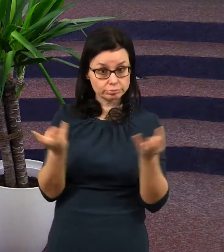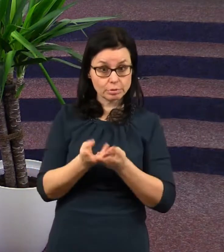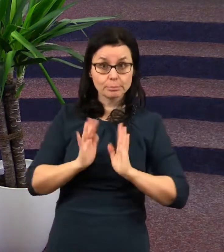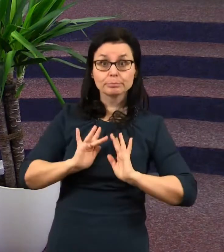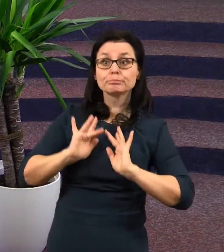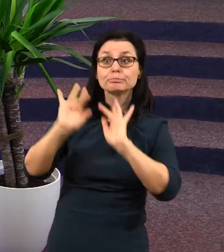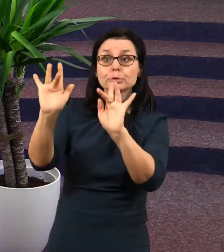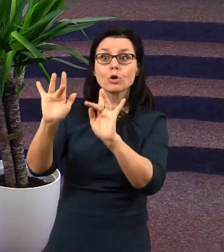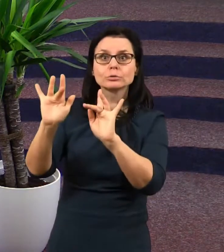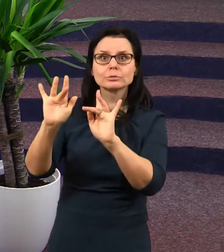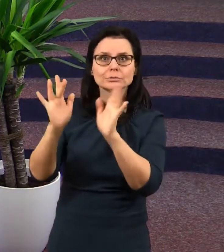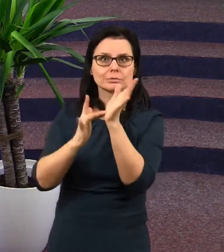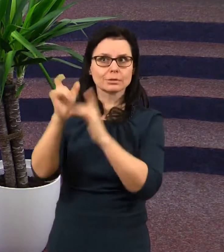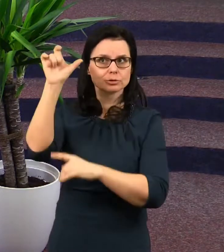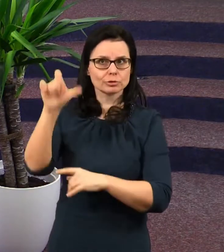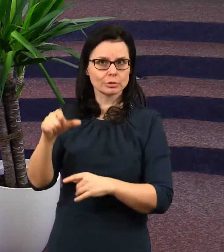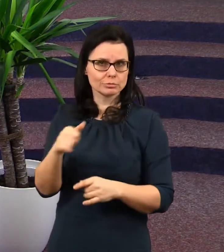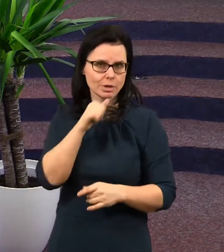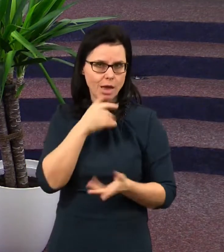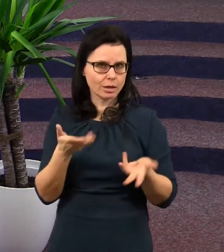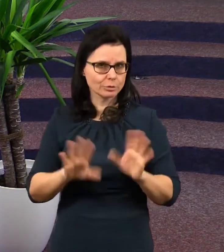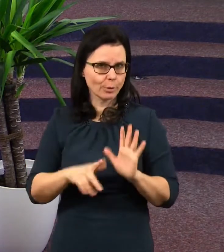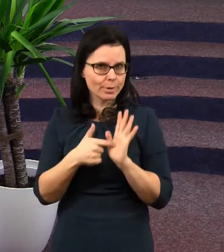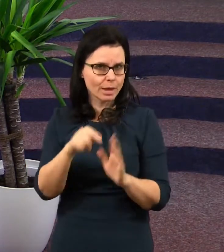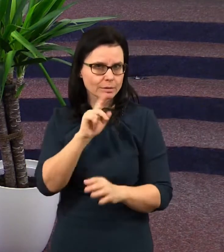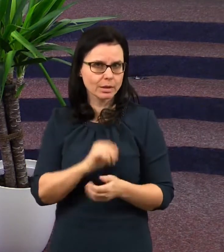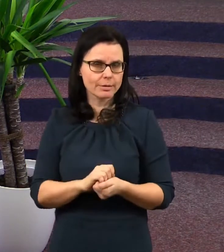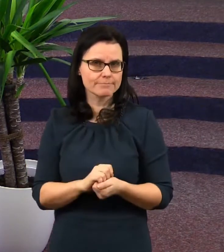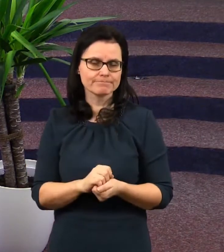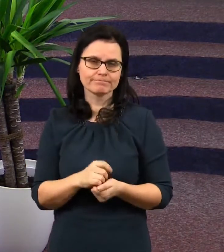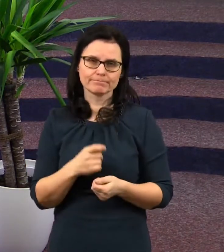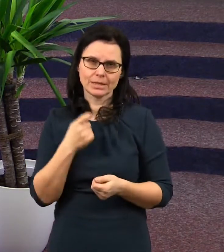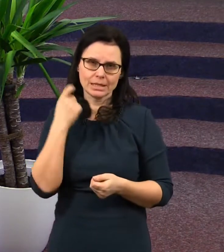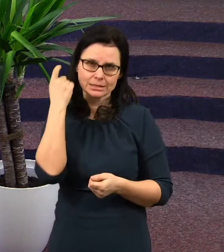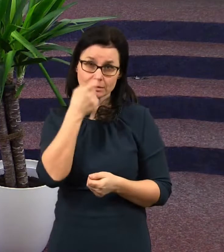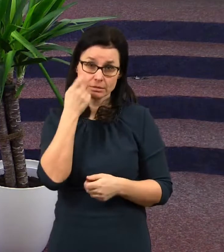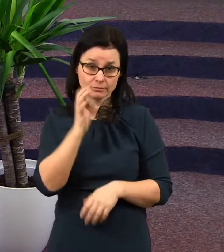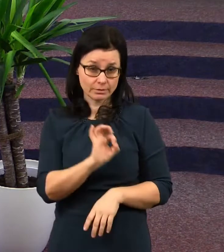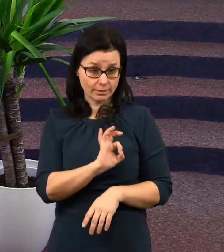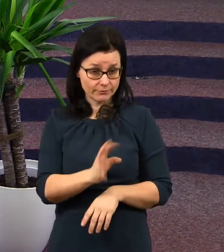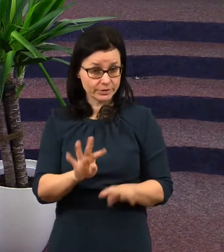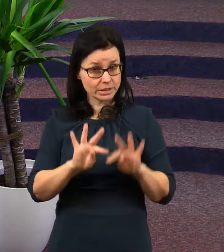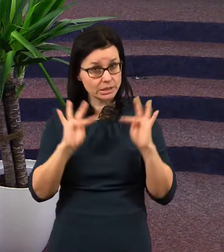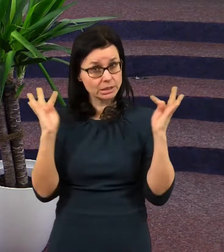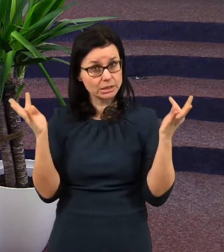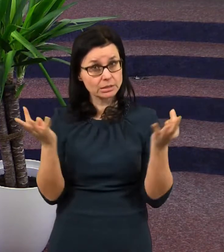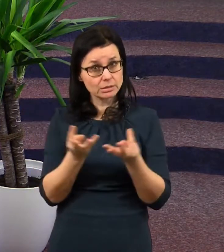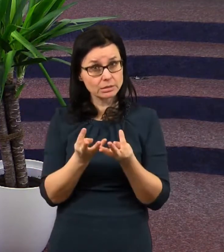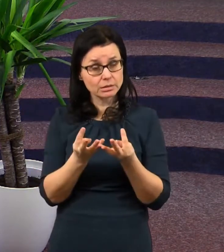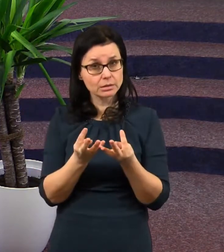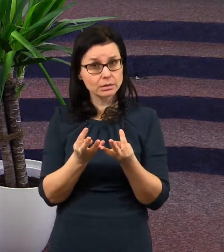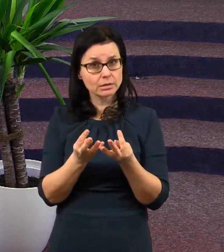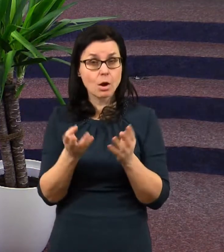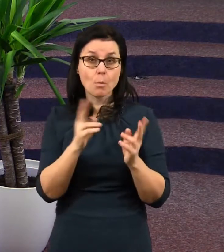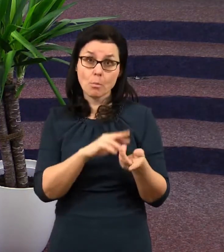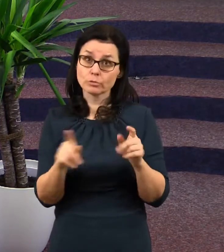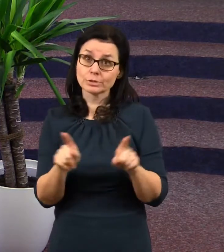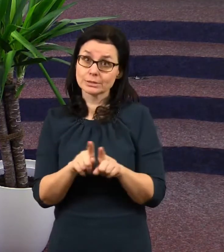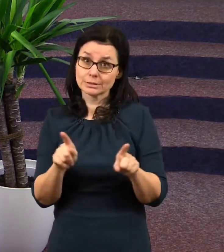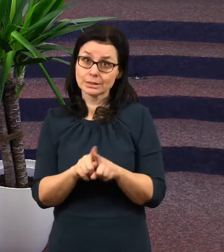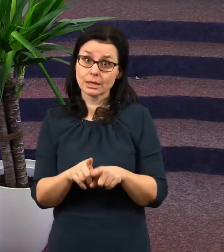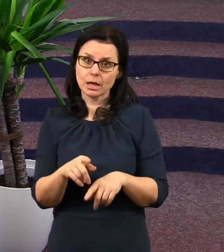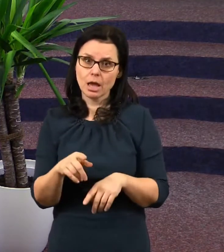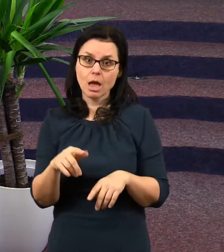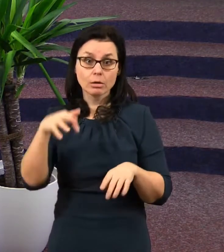skončit? Stejně se divím, že k něčemu takovému dojde. A možná se budou divit i ti